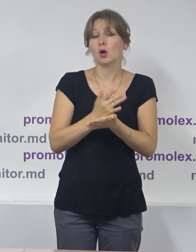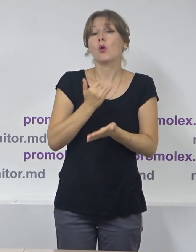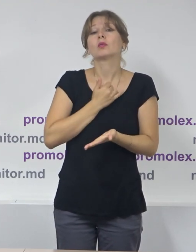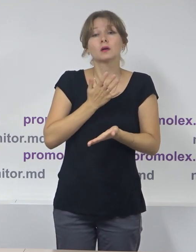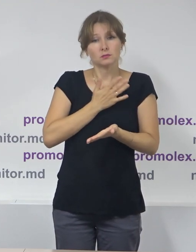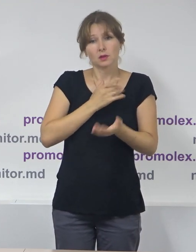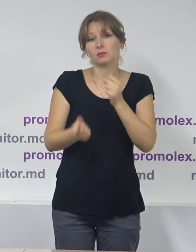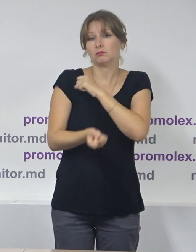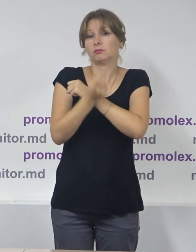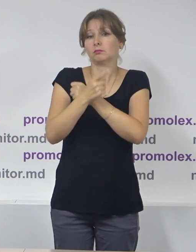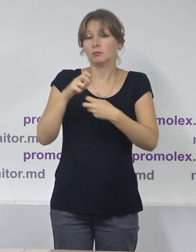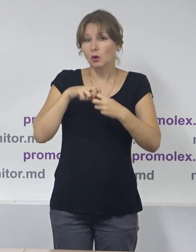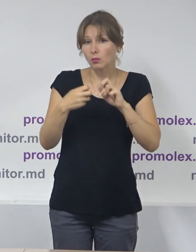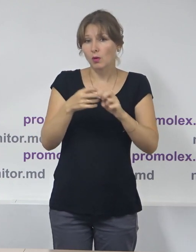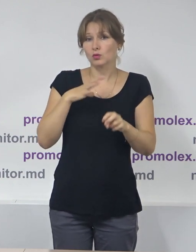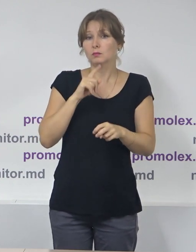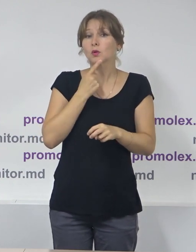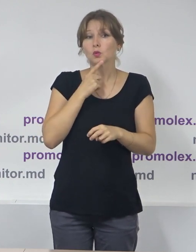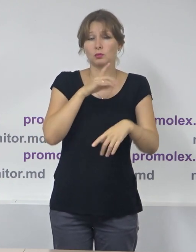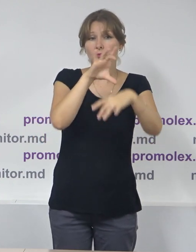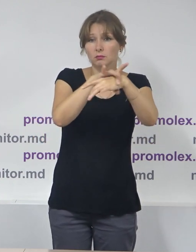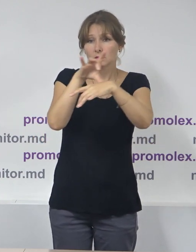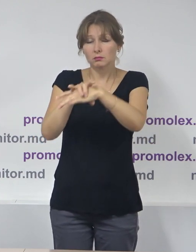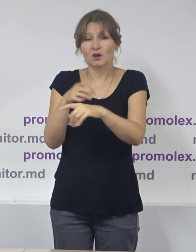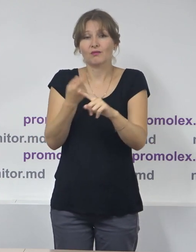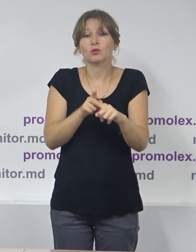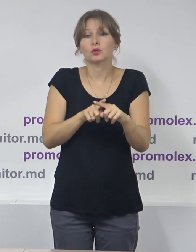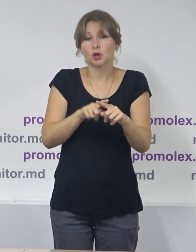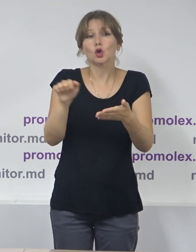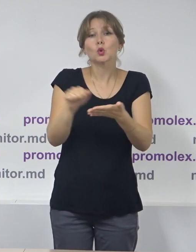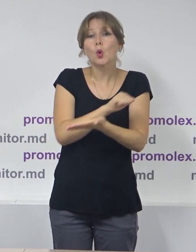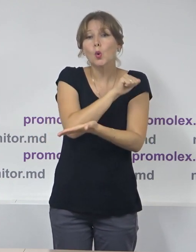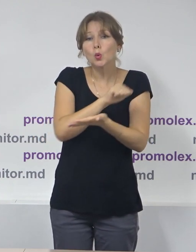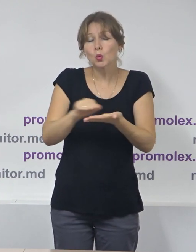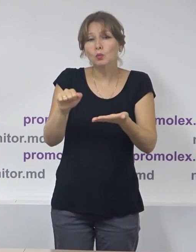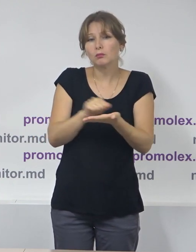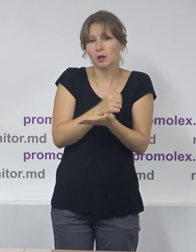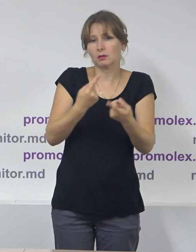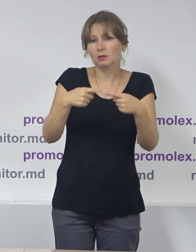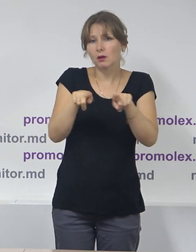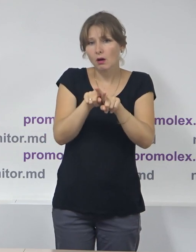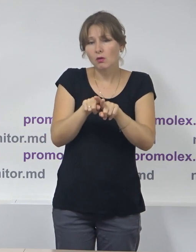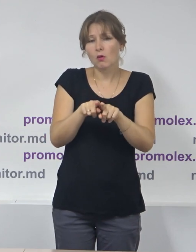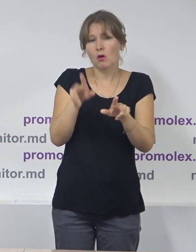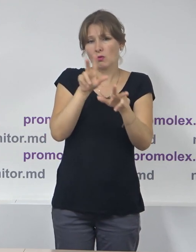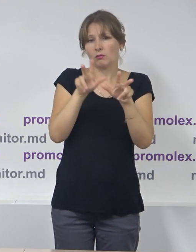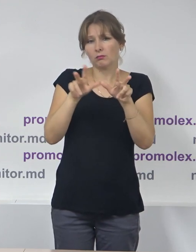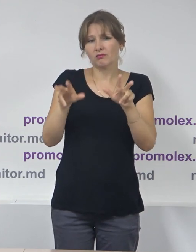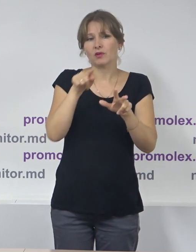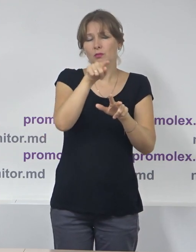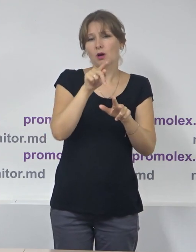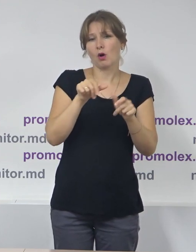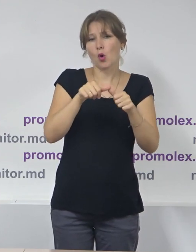dificultăți în identificarea acestor sau unor documente de acest fel pe pagina Comisiei Electorale